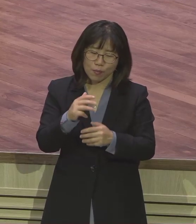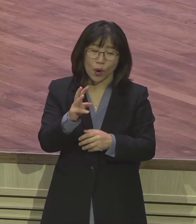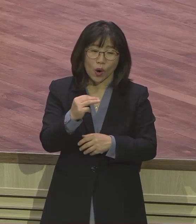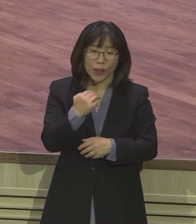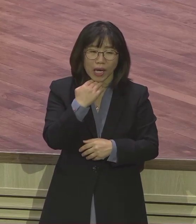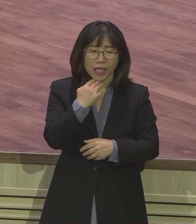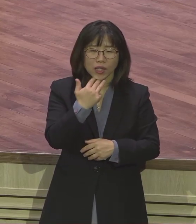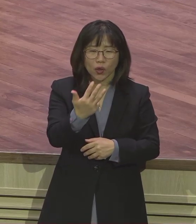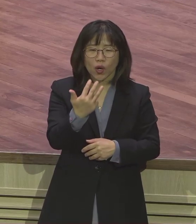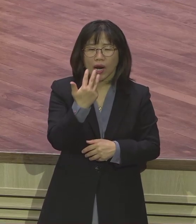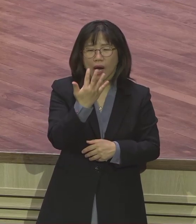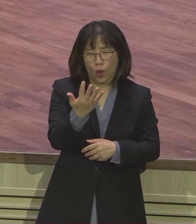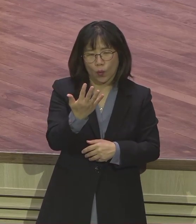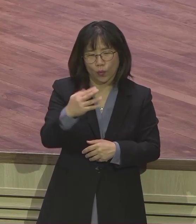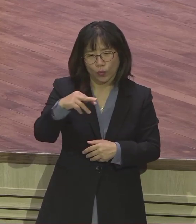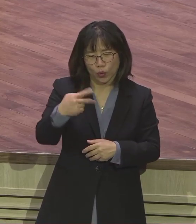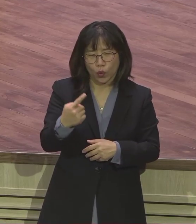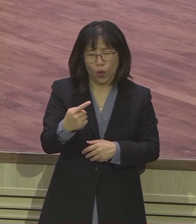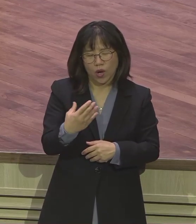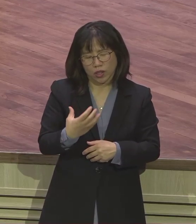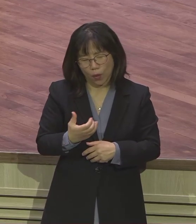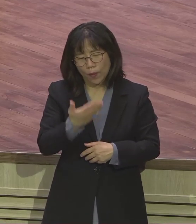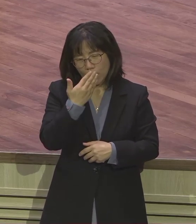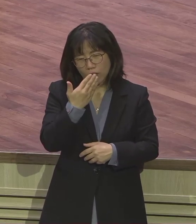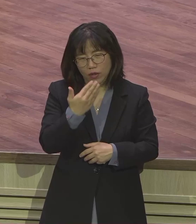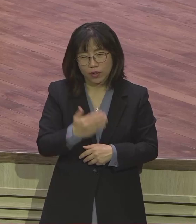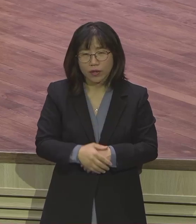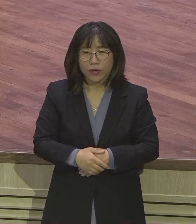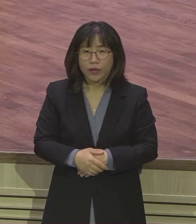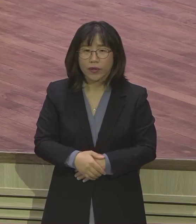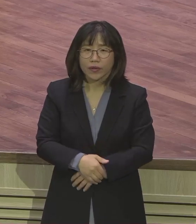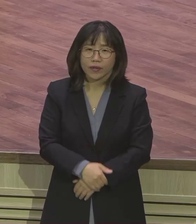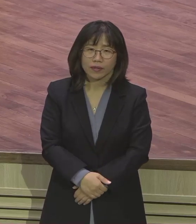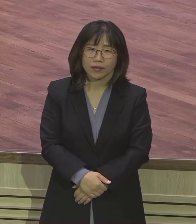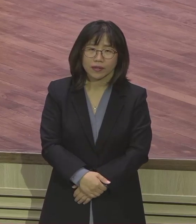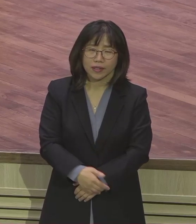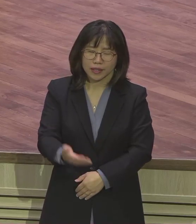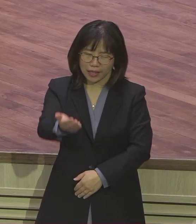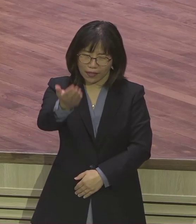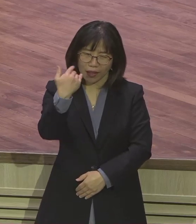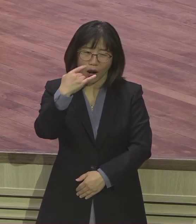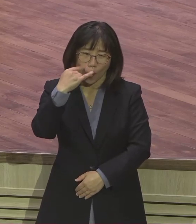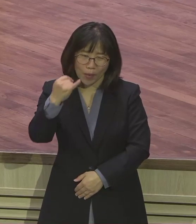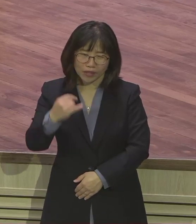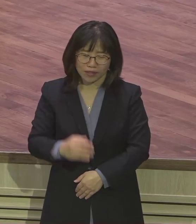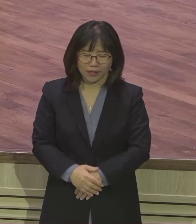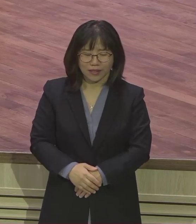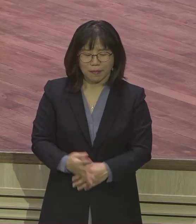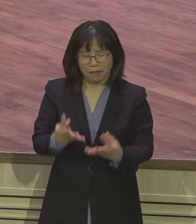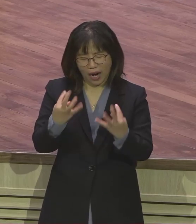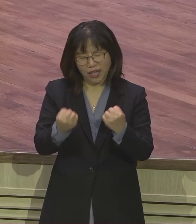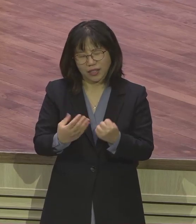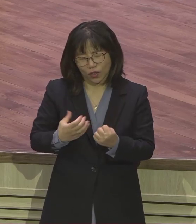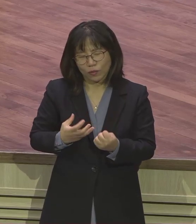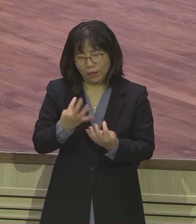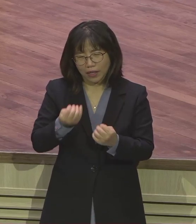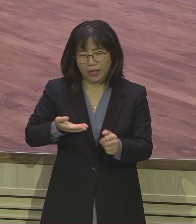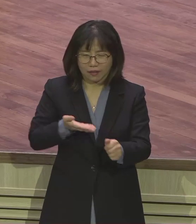어머니들 그때 우리 어릴 때는 어머니들 건강하게 젖이 다 이만큼 해가지고 너희들 다 덜 그렸어요. 우리 어머니들 이래요